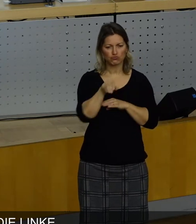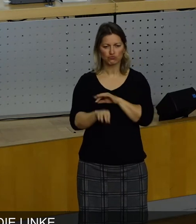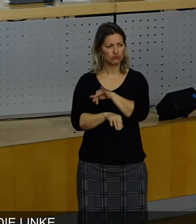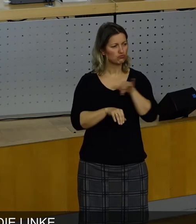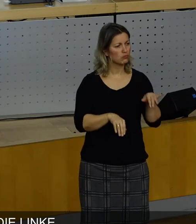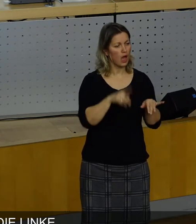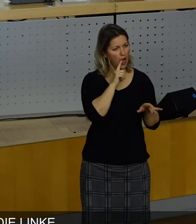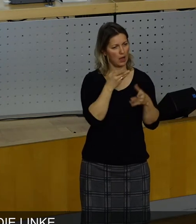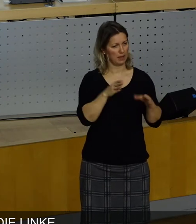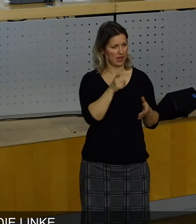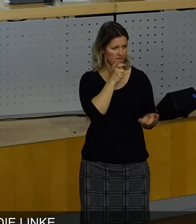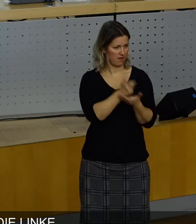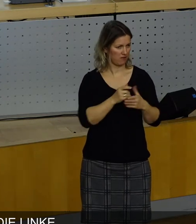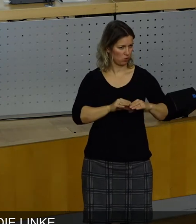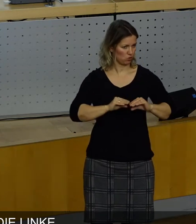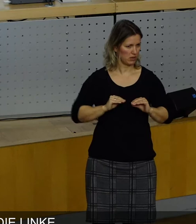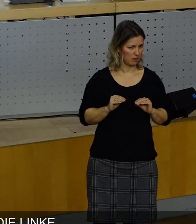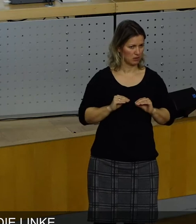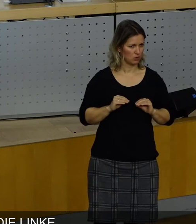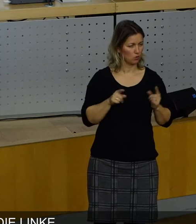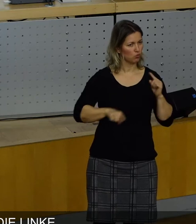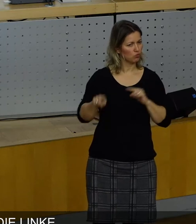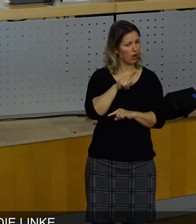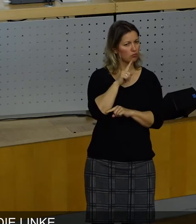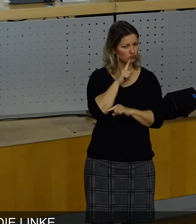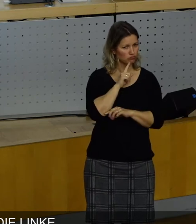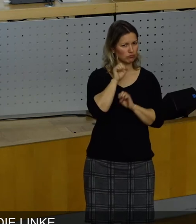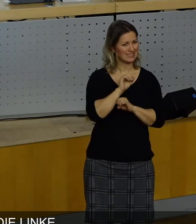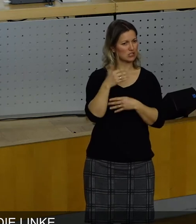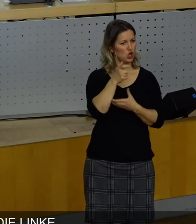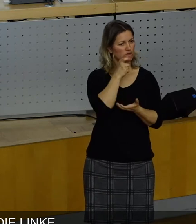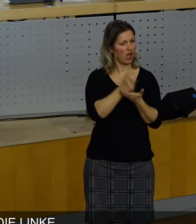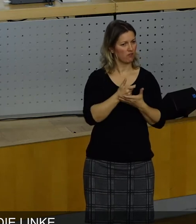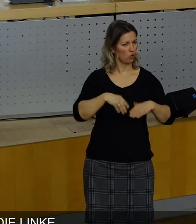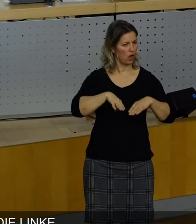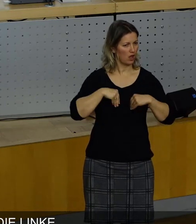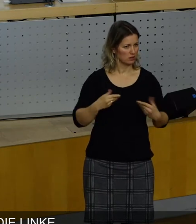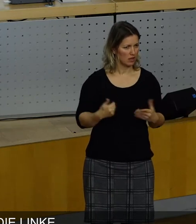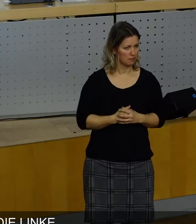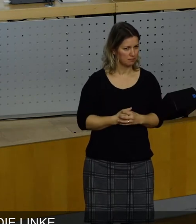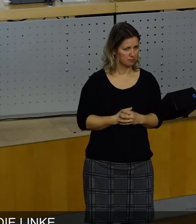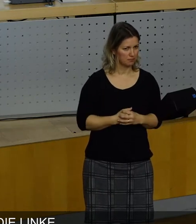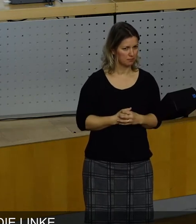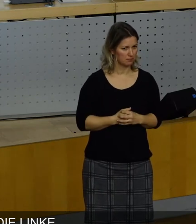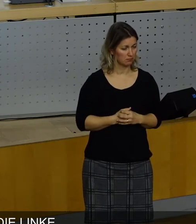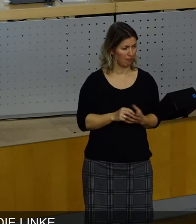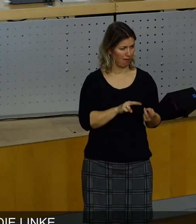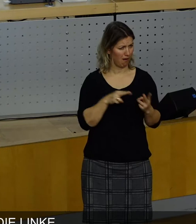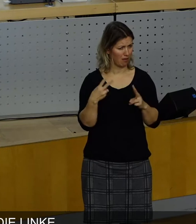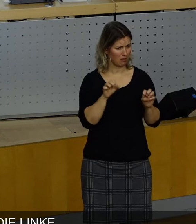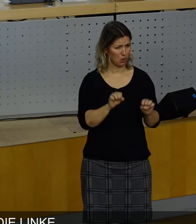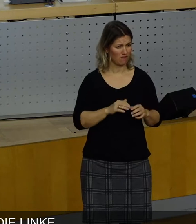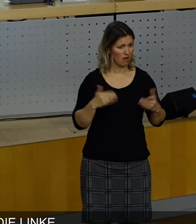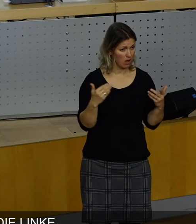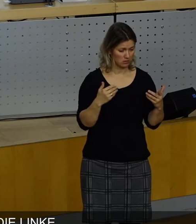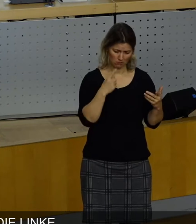übernehmen und dass wir in der Lage sind, diese Verantwortung wahrzunehmen. Und was wäre denn die Alternative? Chaos,